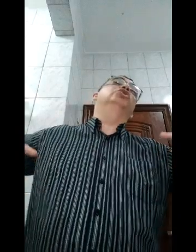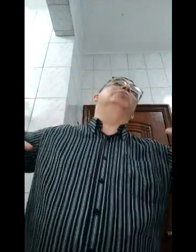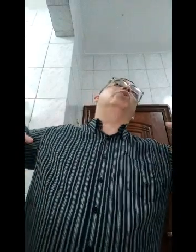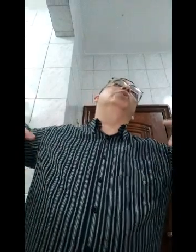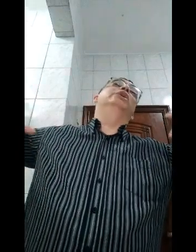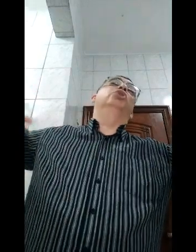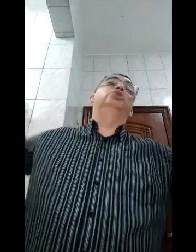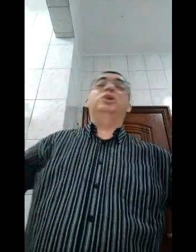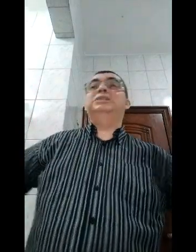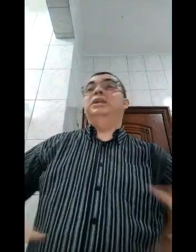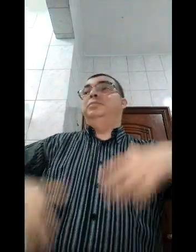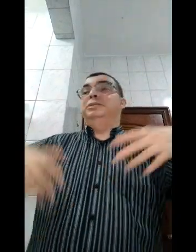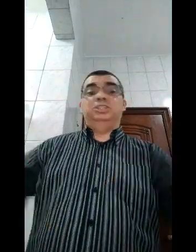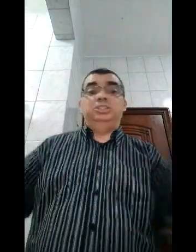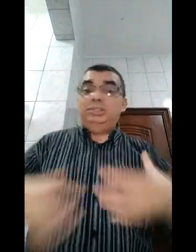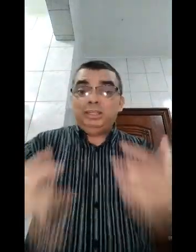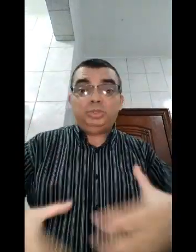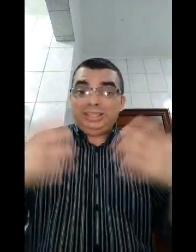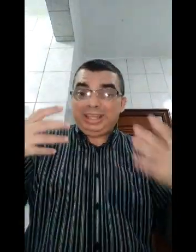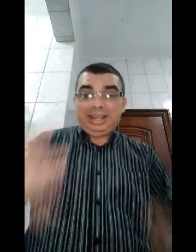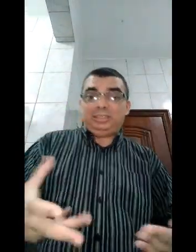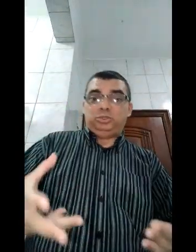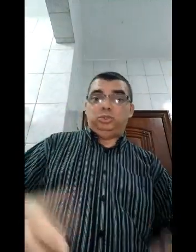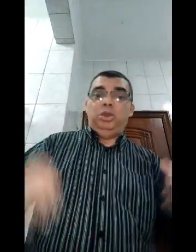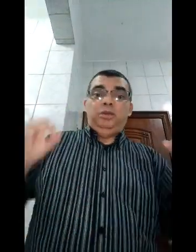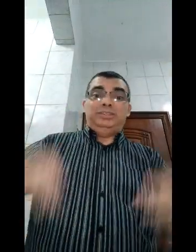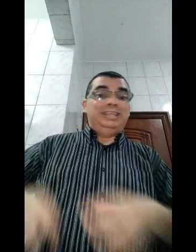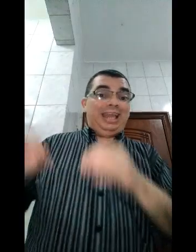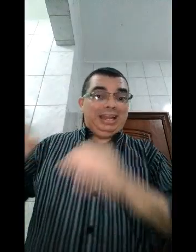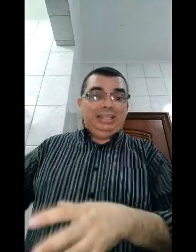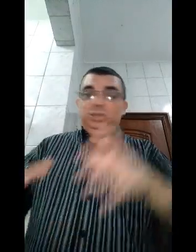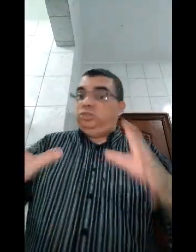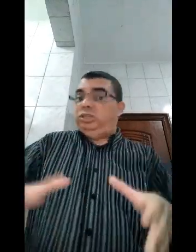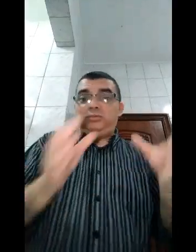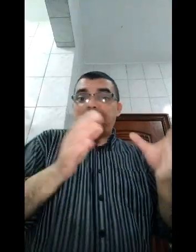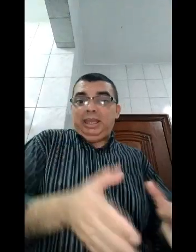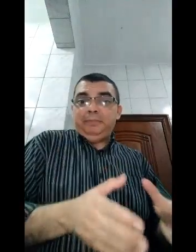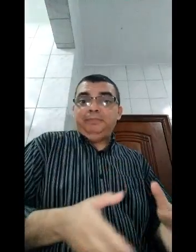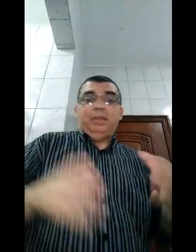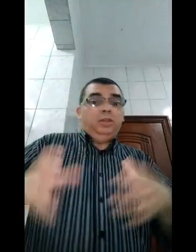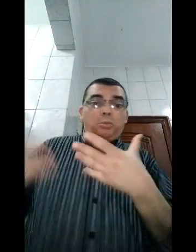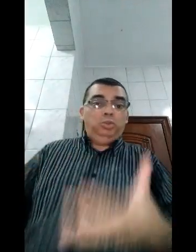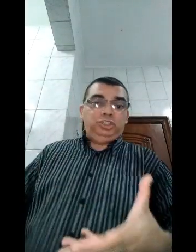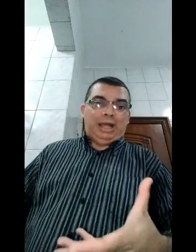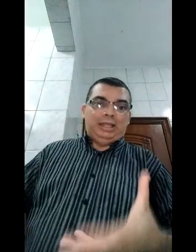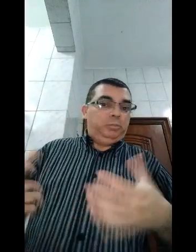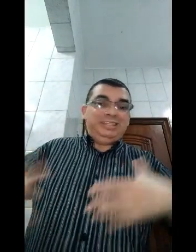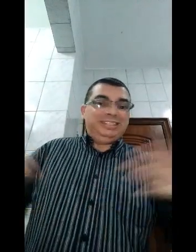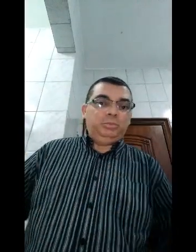hoje eu acordei gostosa, me sentindo e é isso que interessa, Jojo. Você é linda do jeito que você é. Não mude nada. Não precisa